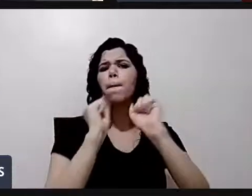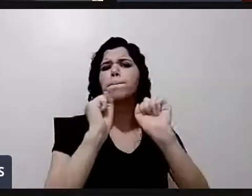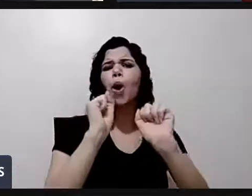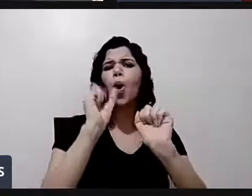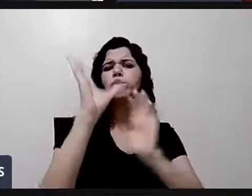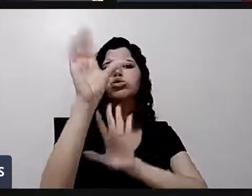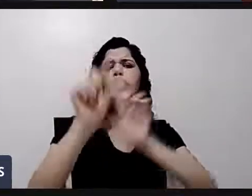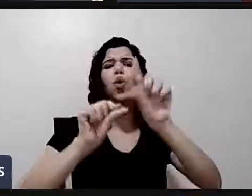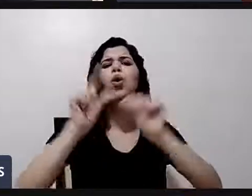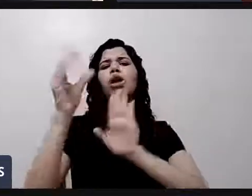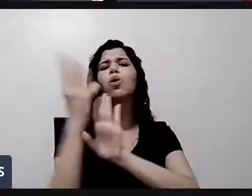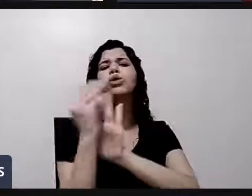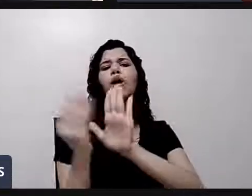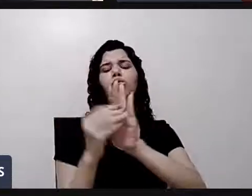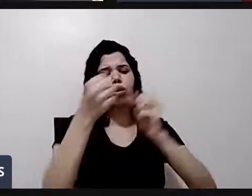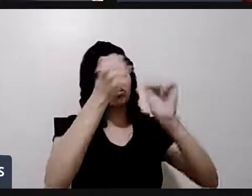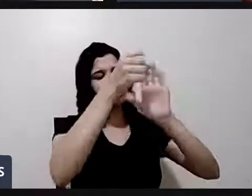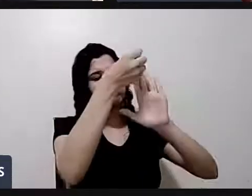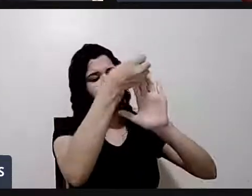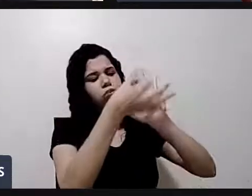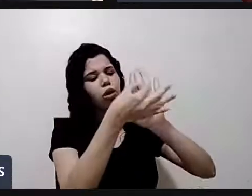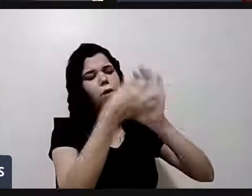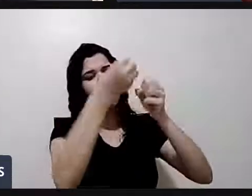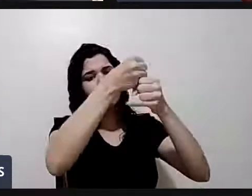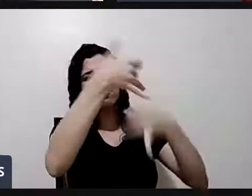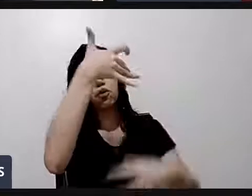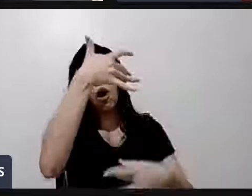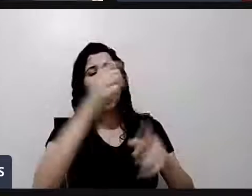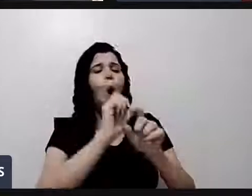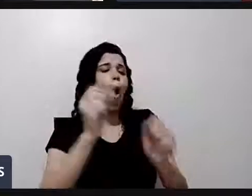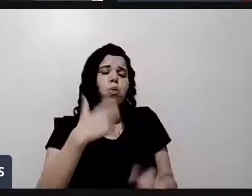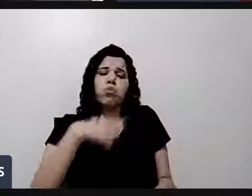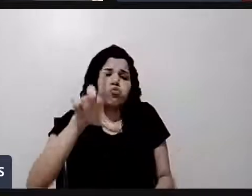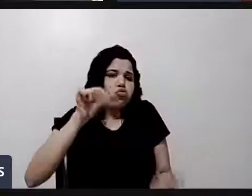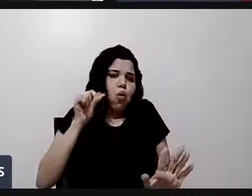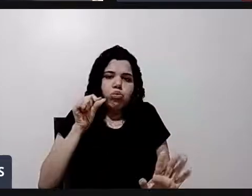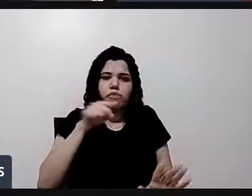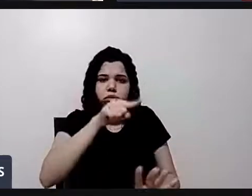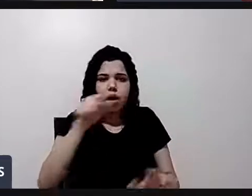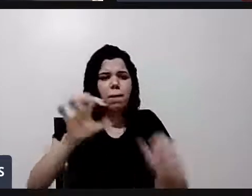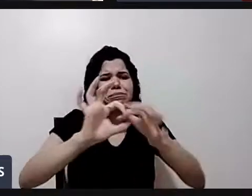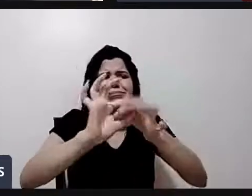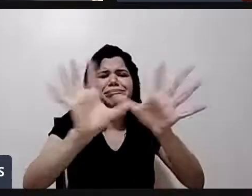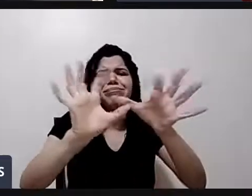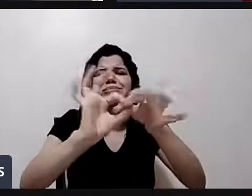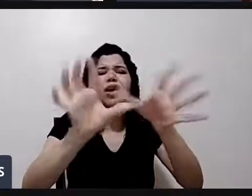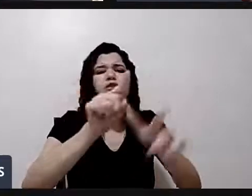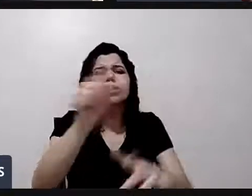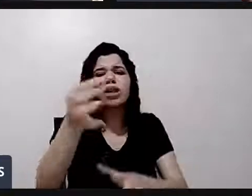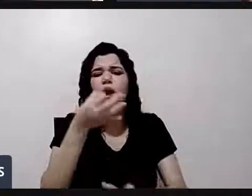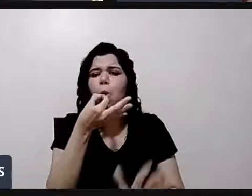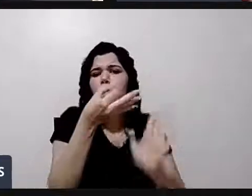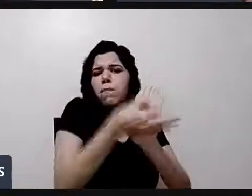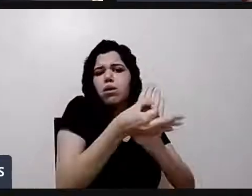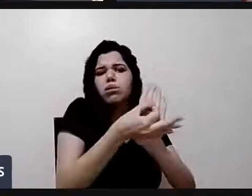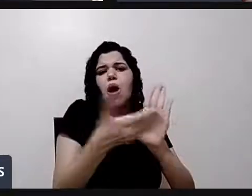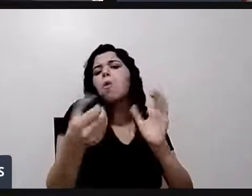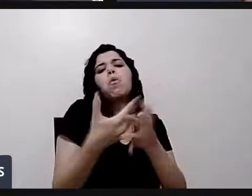eu faço do que escolher. Se não, eu mesmo escolho a conta. Fica à vontade aí. Quem quiser sugerir, pode ficar à vontade. Então, vamos esperar. Vamos